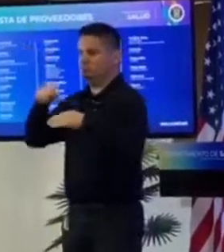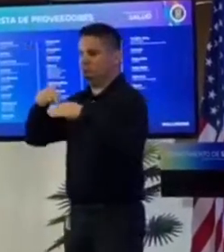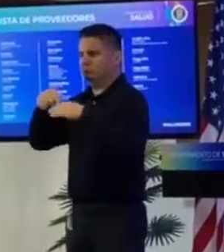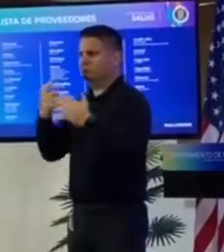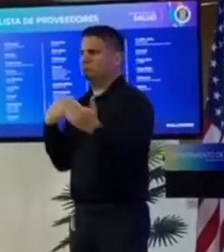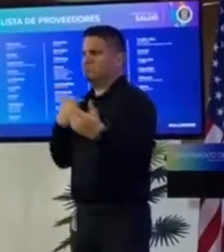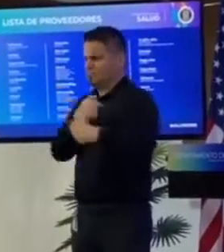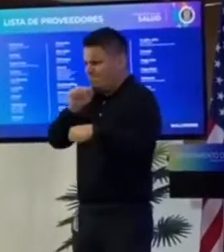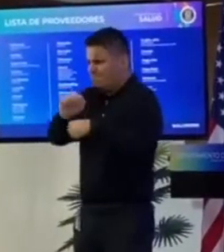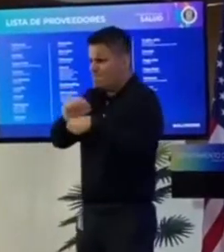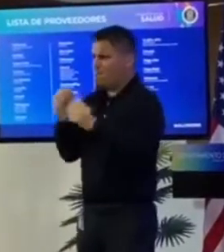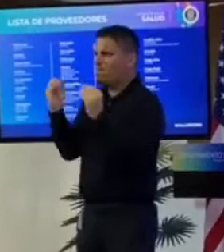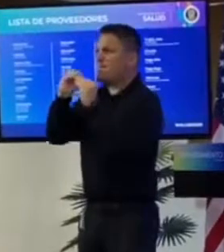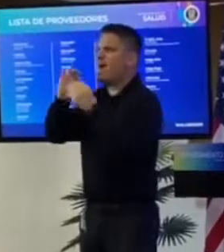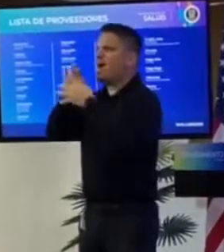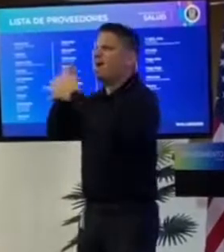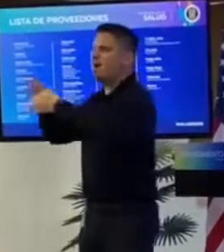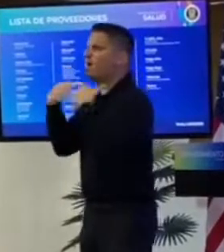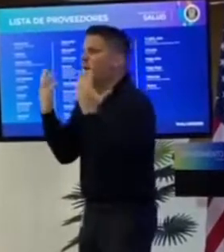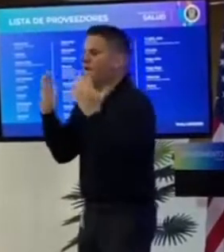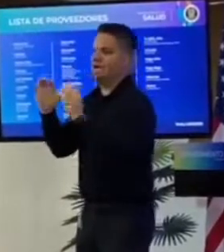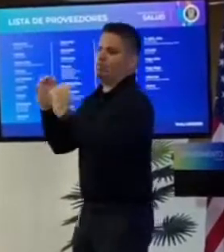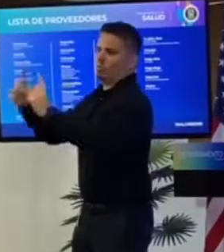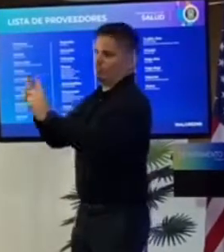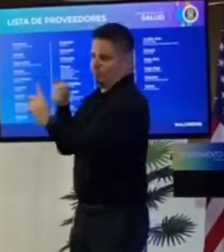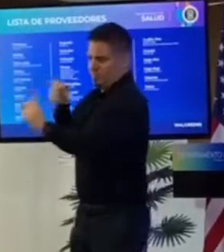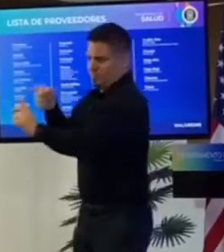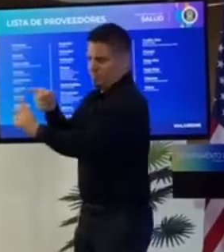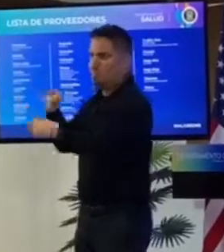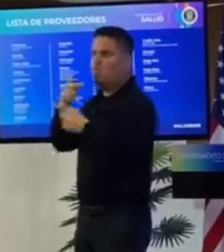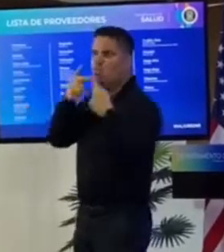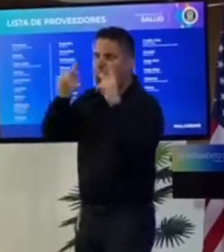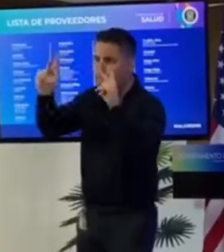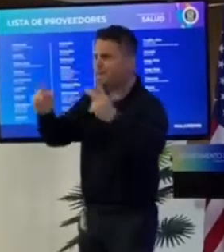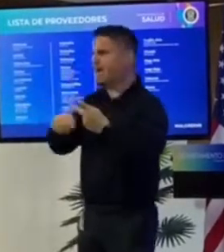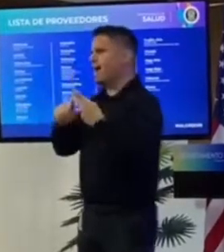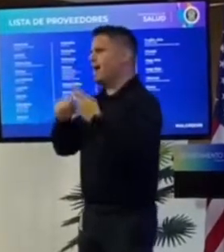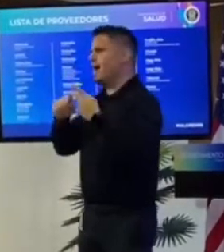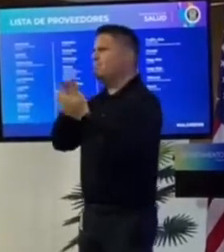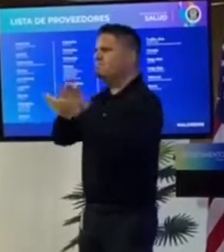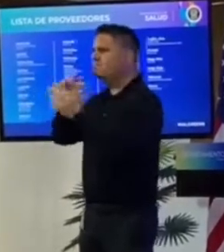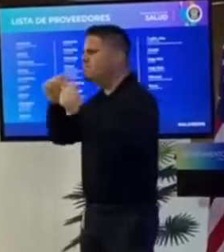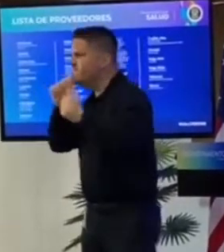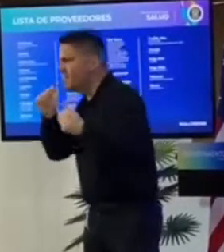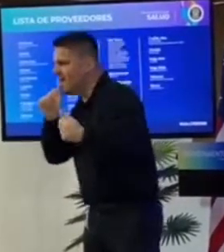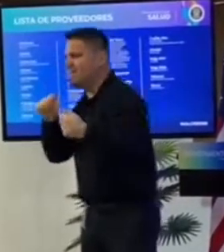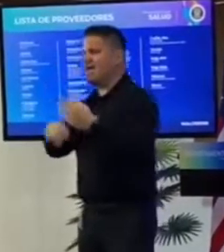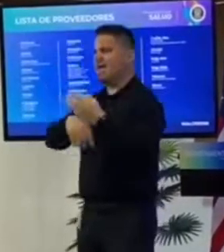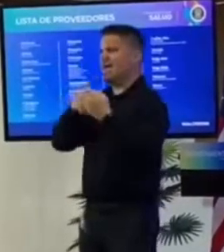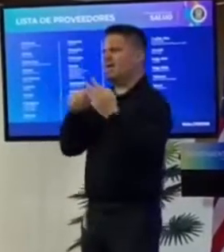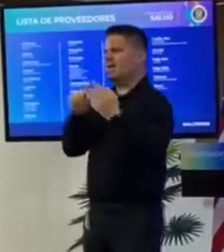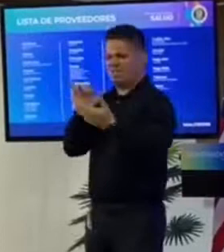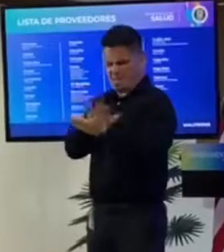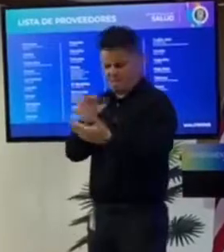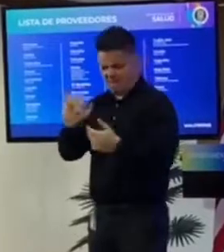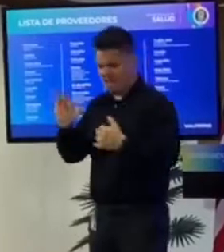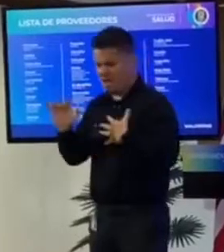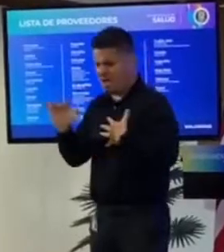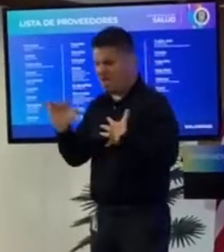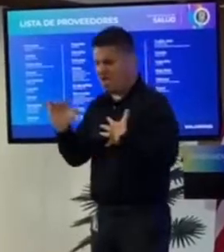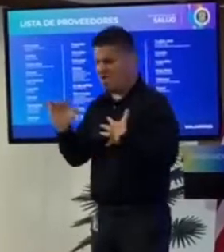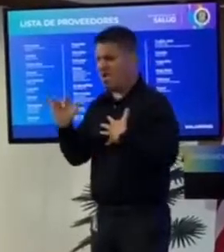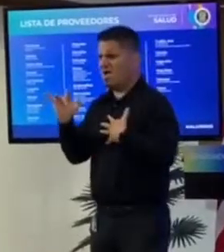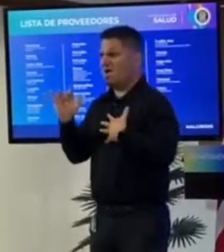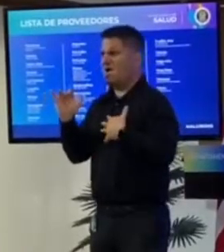Educación y Escuelas Públicas, Escuelas Privadas y las actividades de